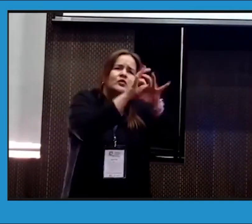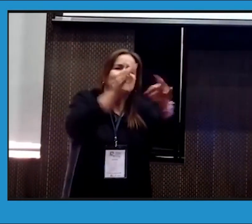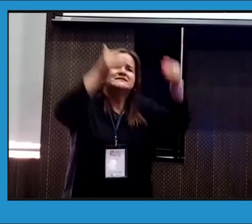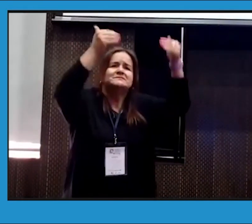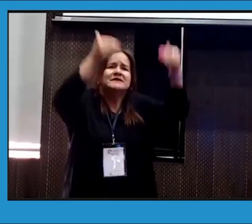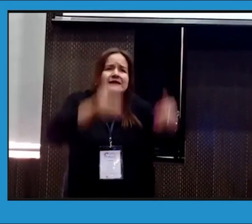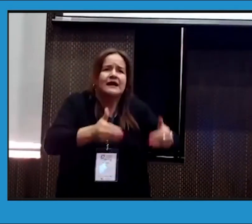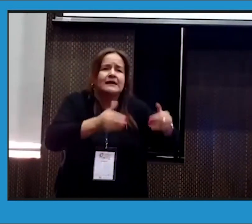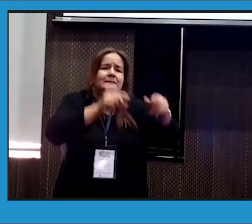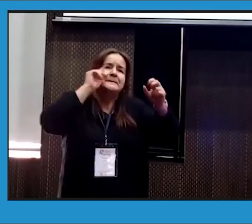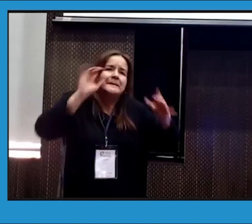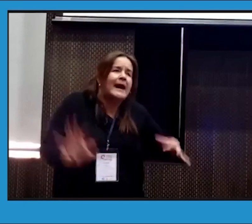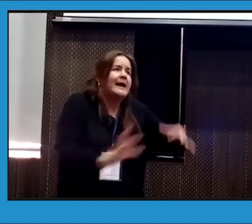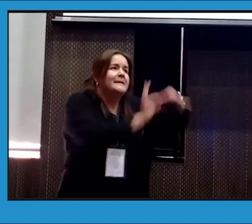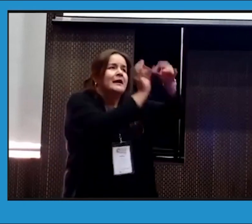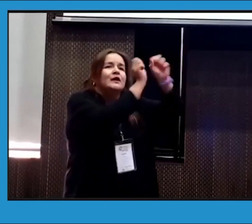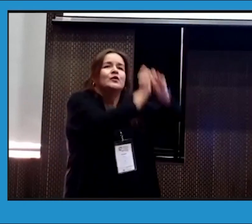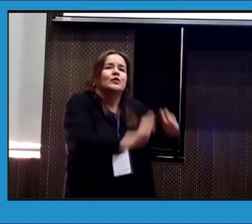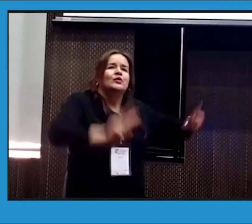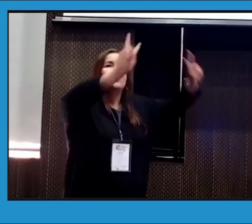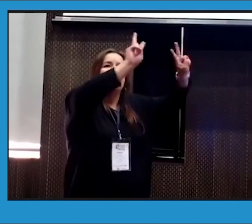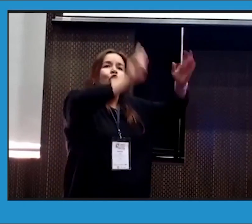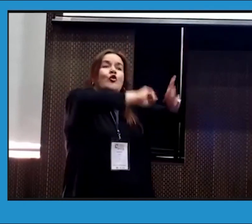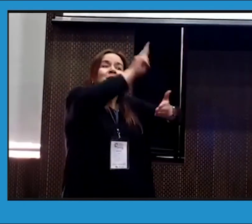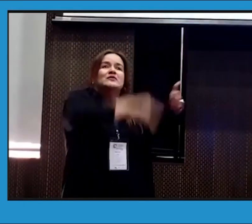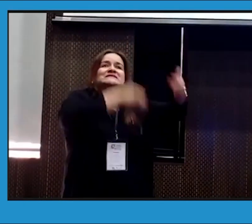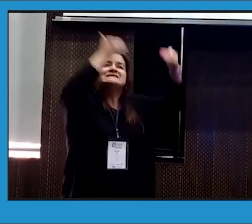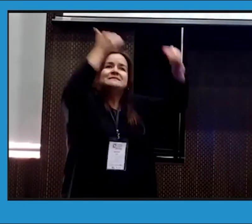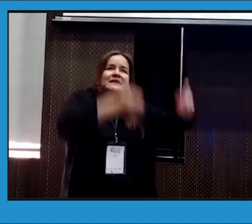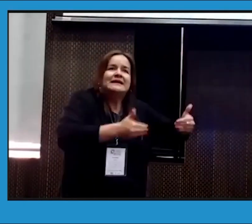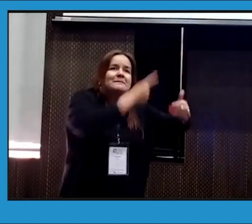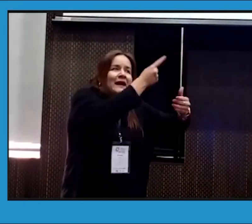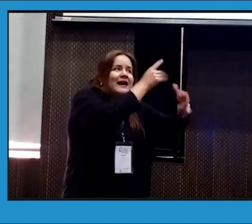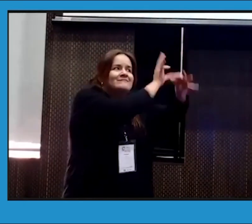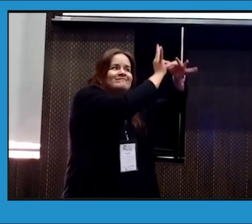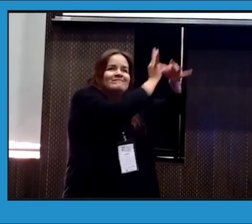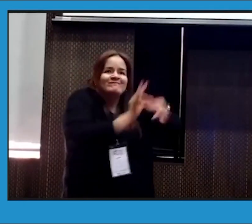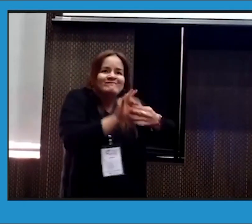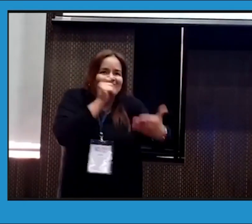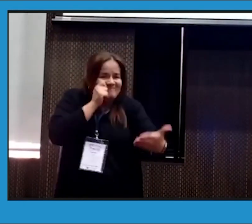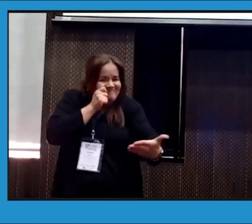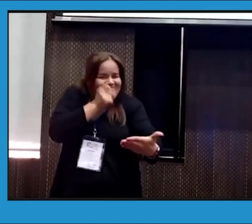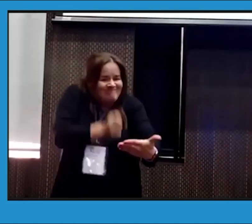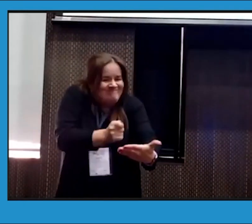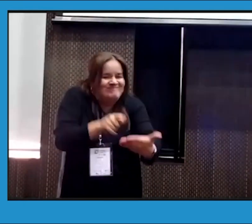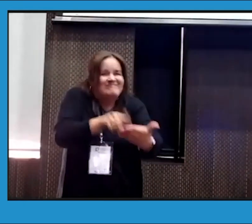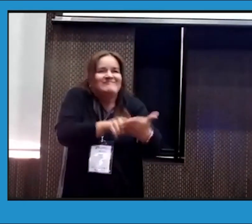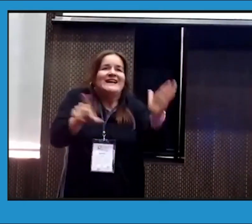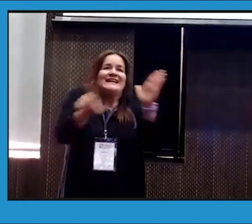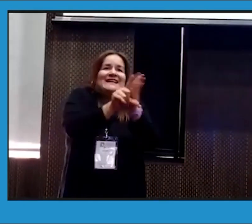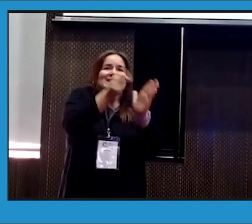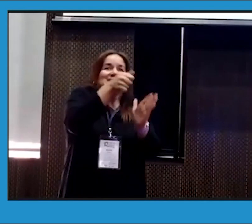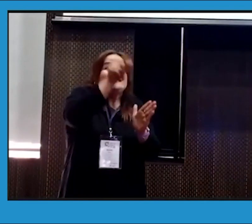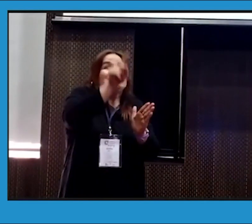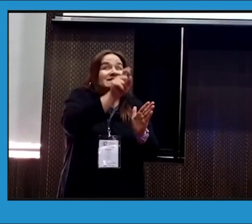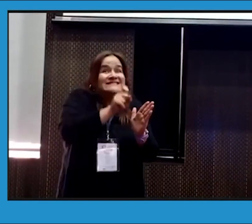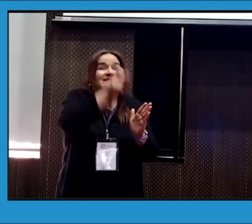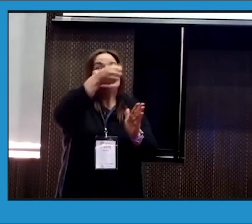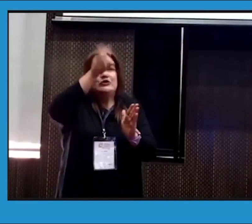que tiene el enfoque de discapacidad que va relacionado con la 1 también junto con la convención, es muy importante que nosotros hagamos,